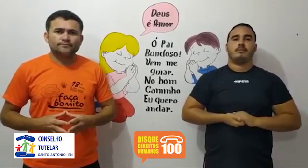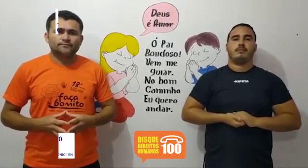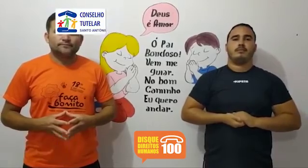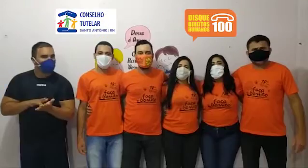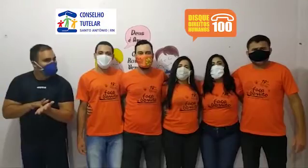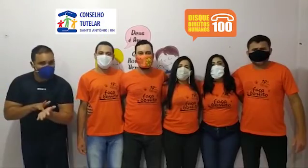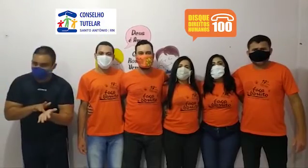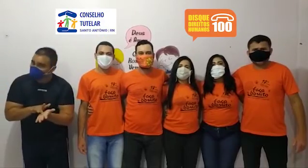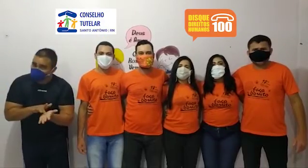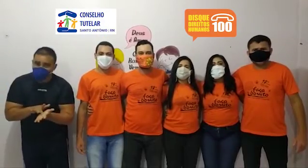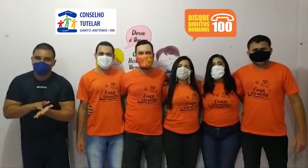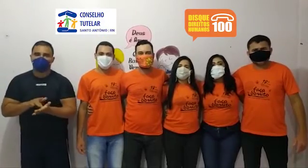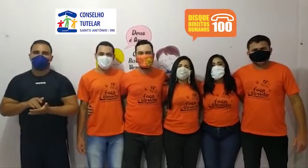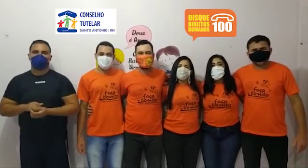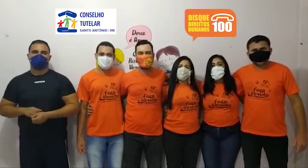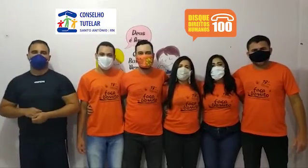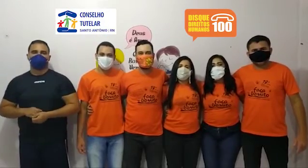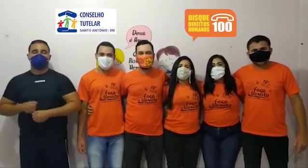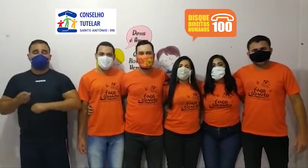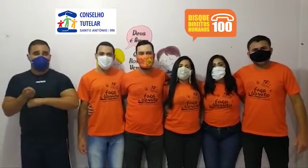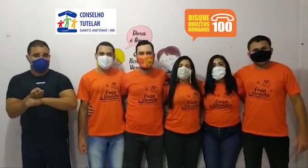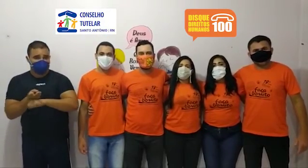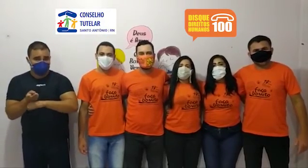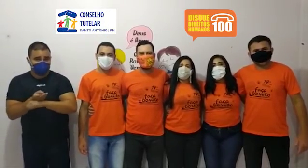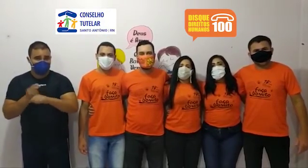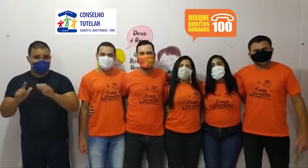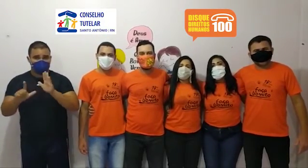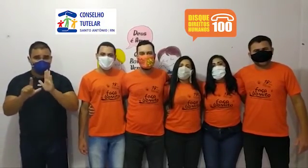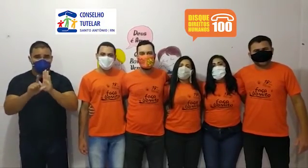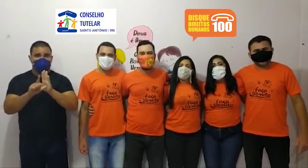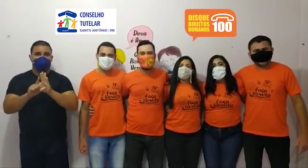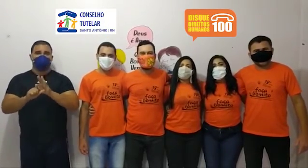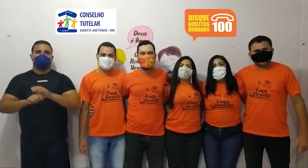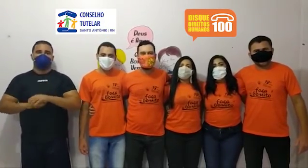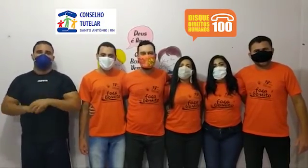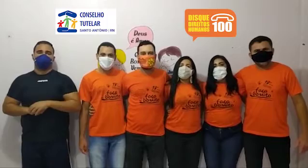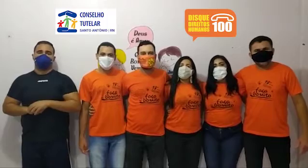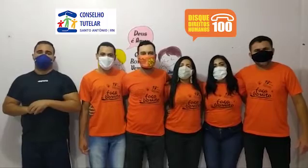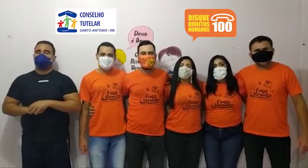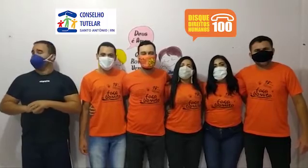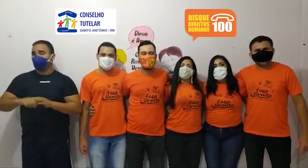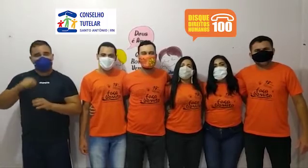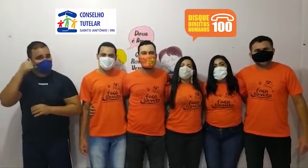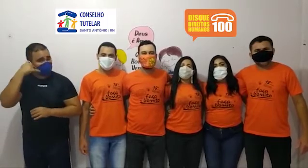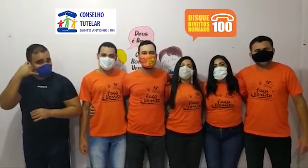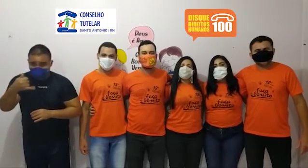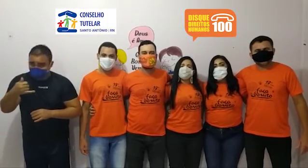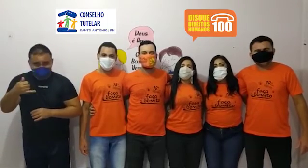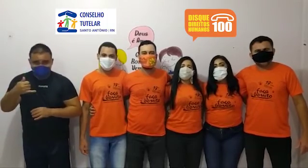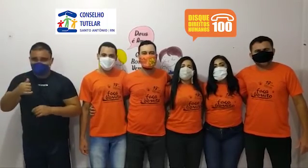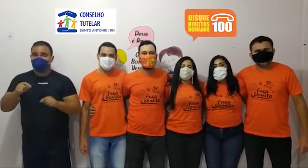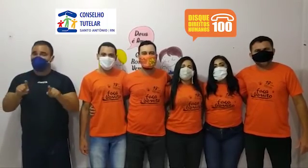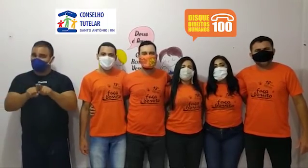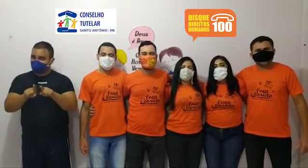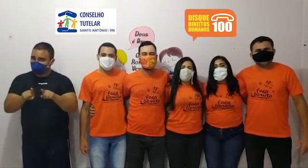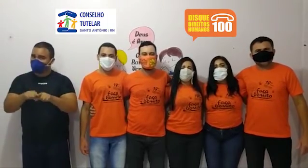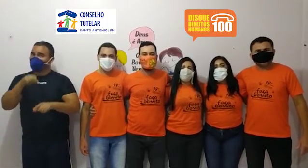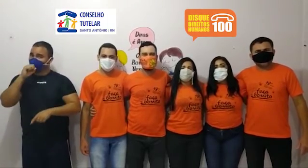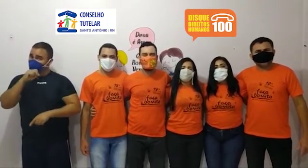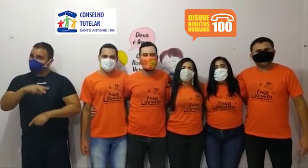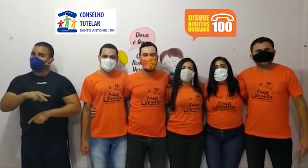Não mais me desculpa, procure a lei. Quem não denuncia